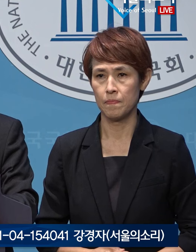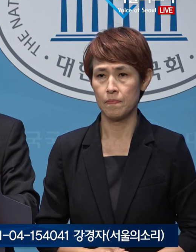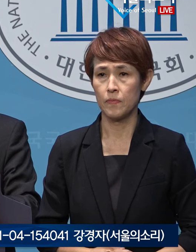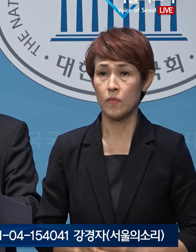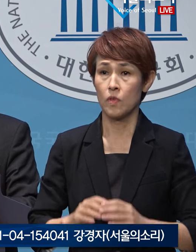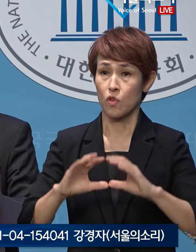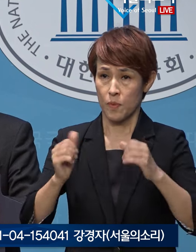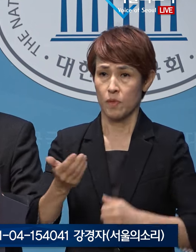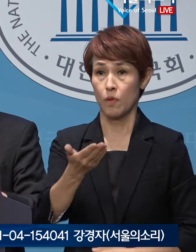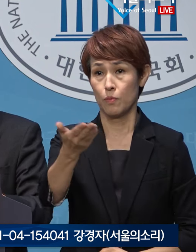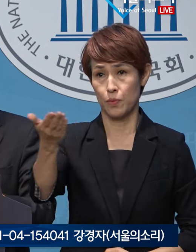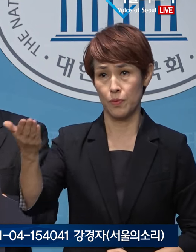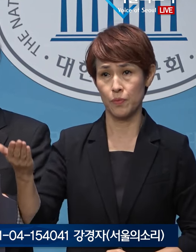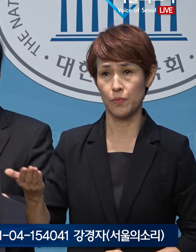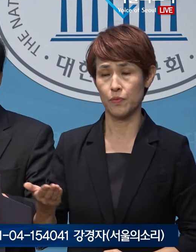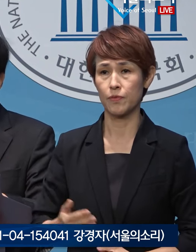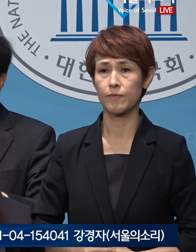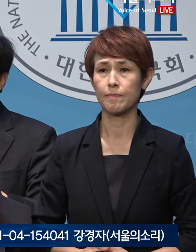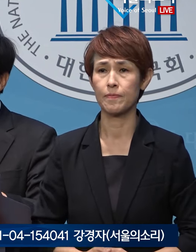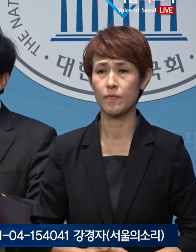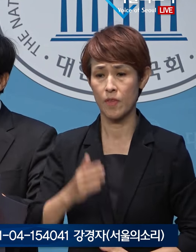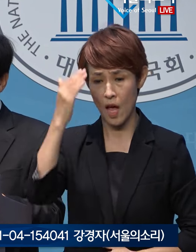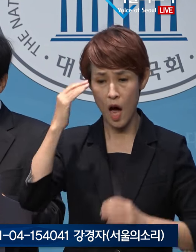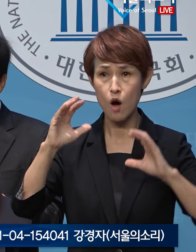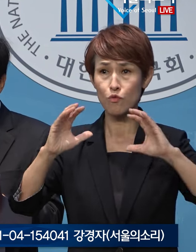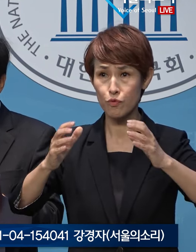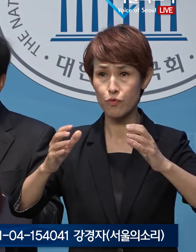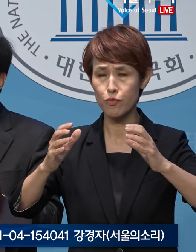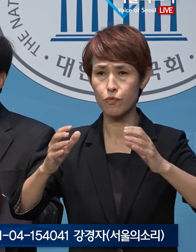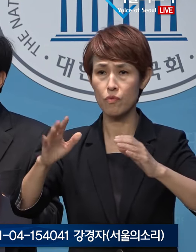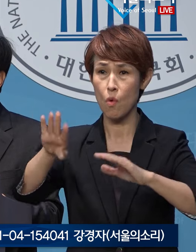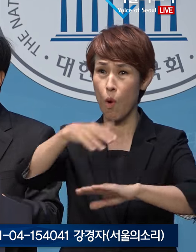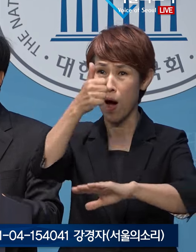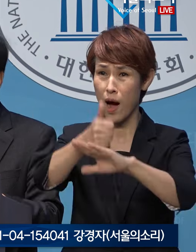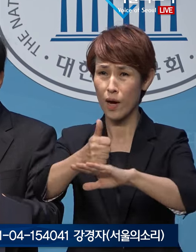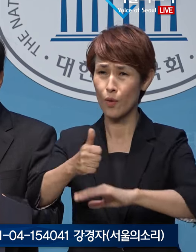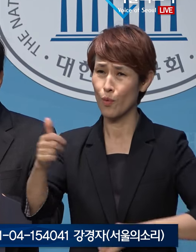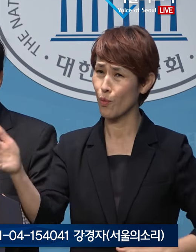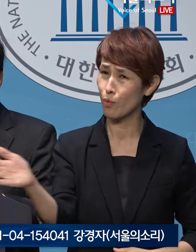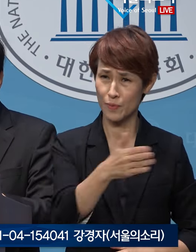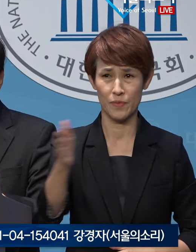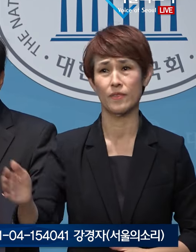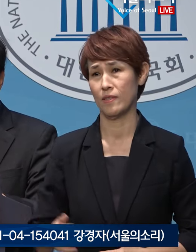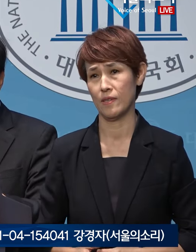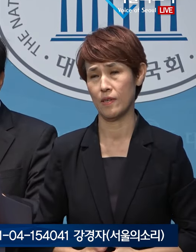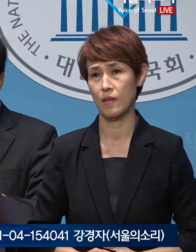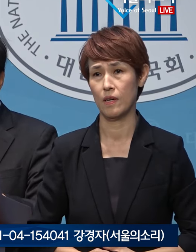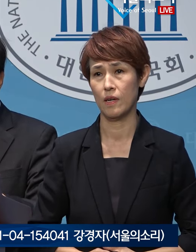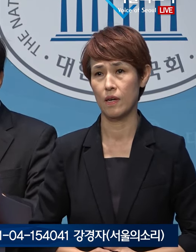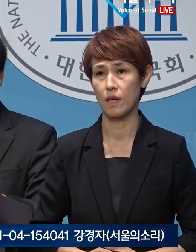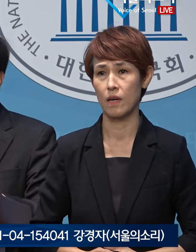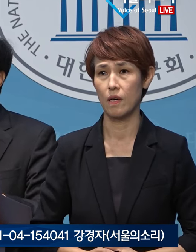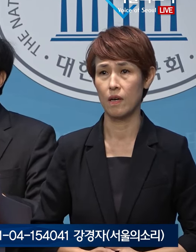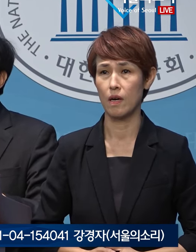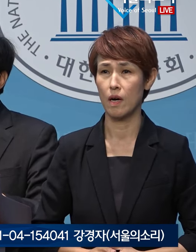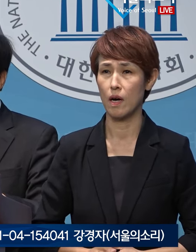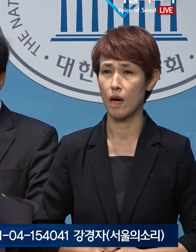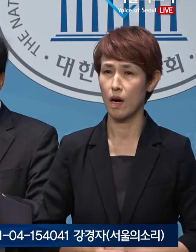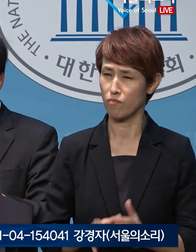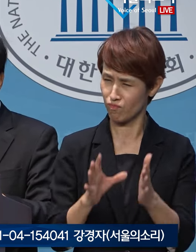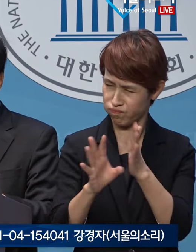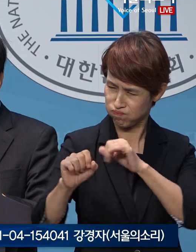존경하는 국민 여러분 대한민국에는 왕이 있을 수 없습니다. 무슨 일을 저질러도